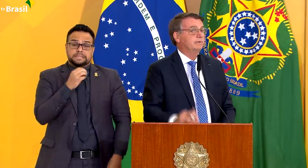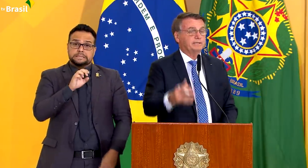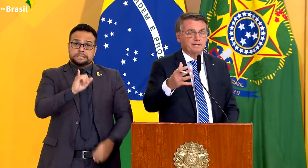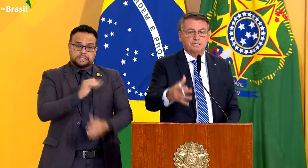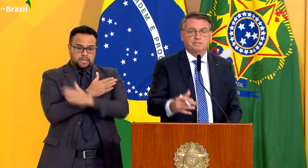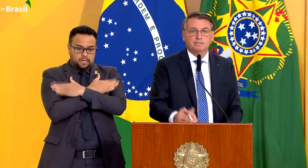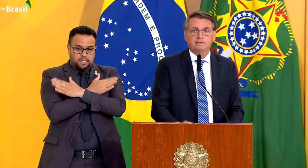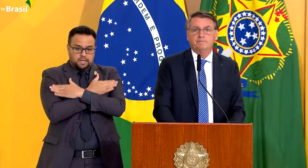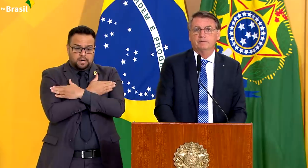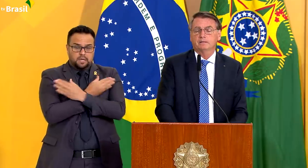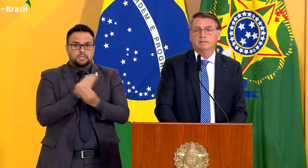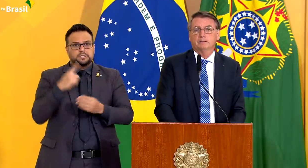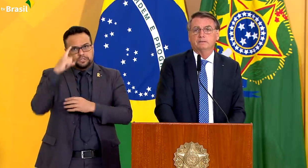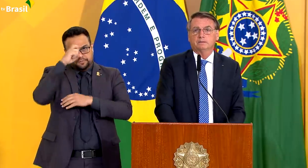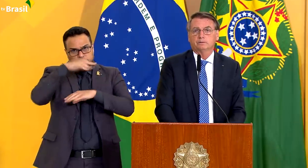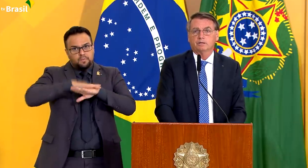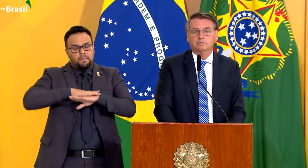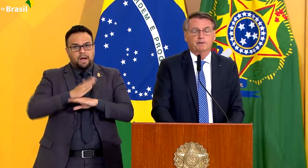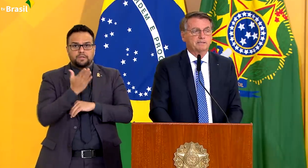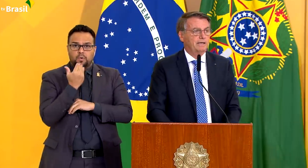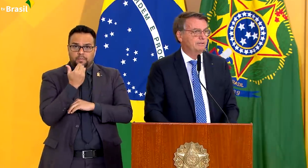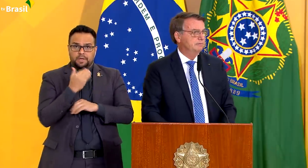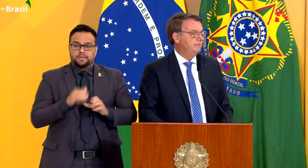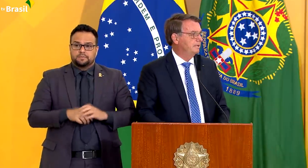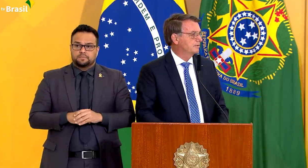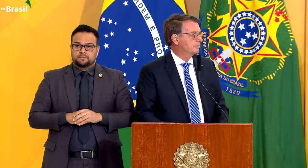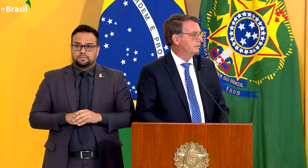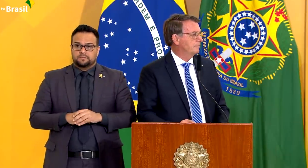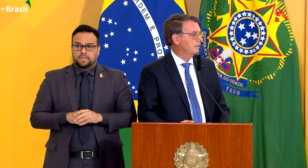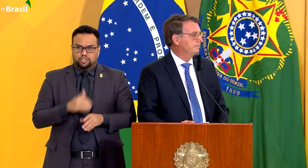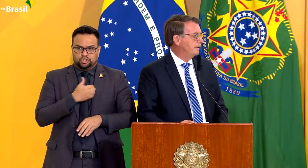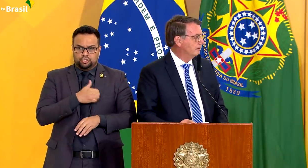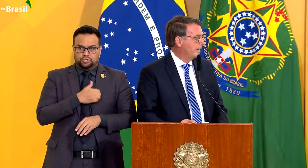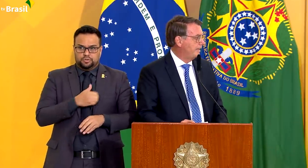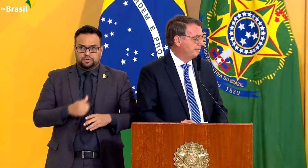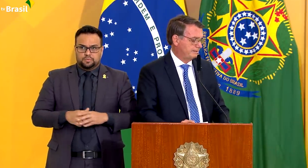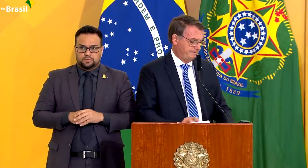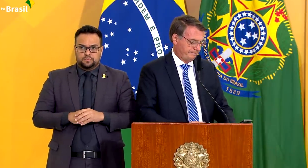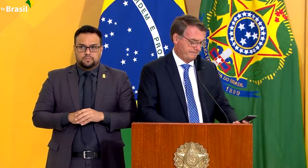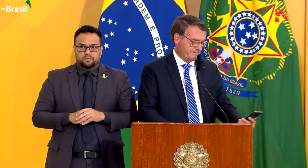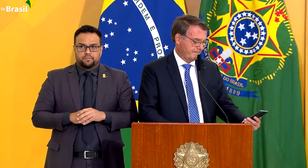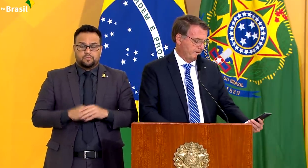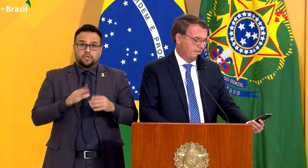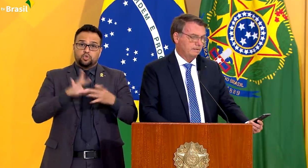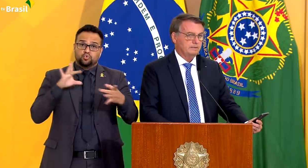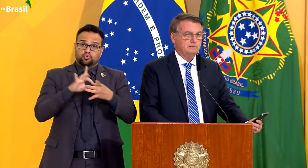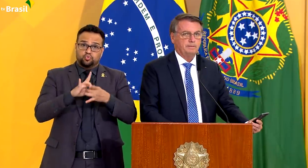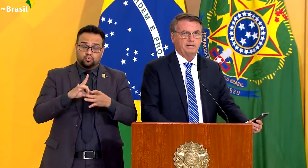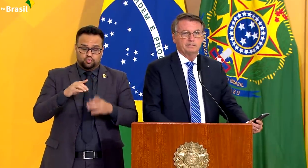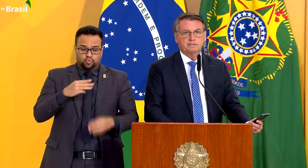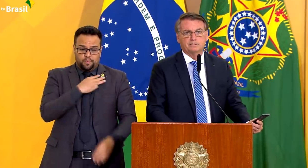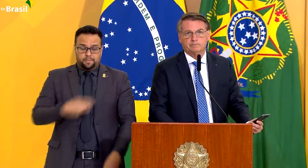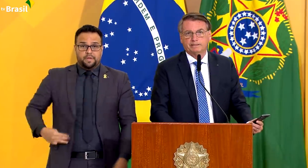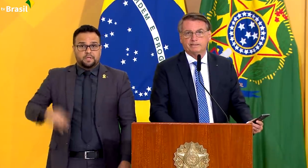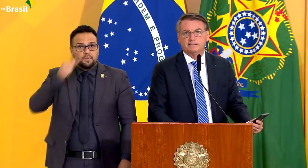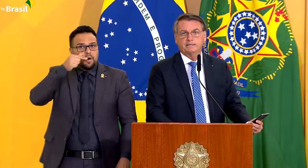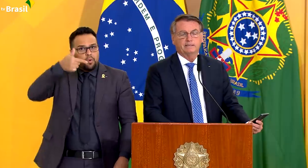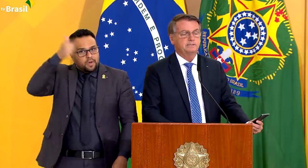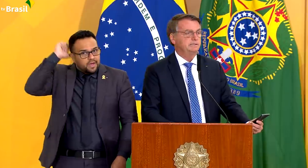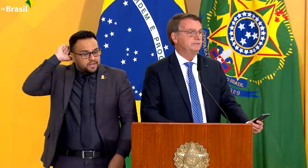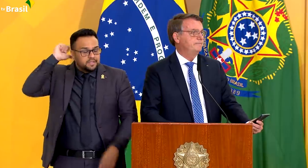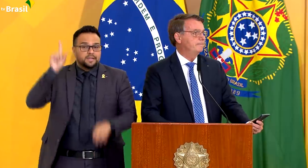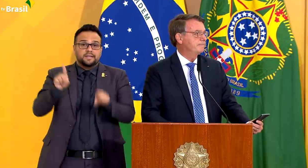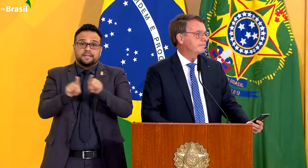Reunido com a Tereza Cristina, com o nosso prezado ministro Paulo Guedes e mais de uma